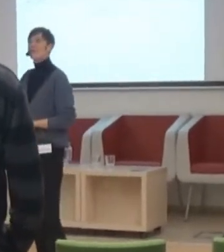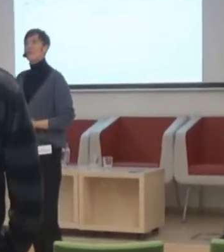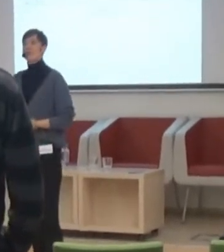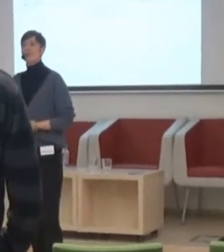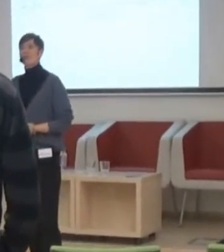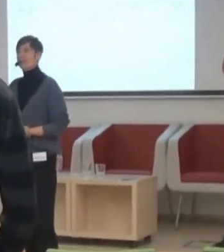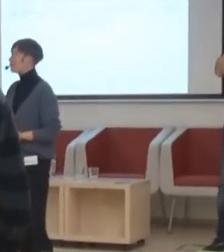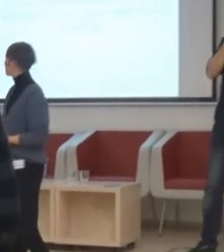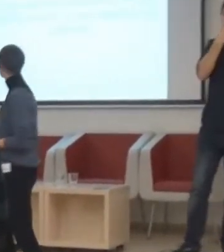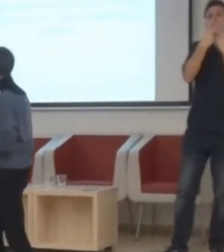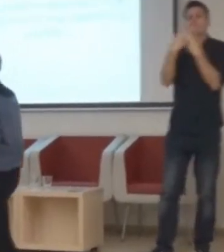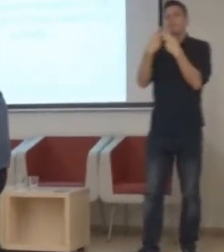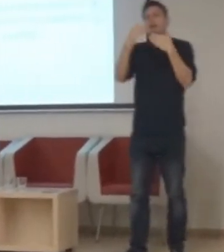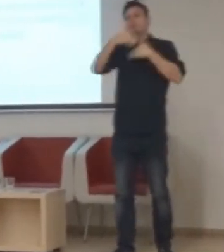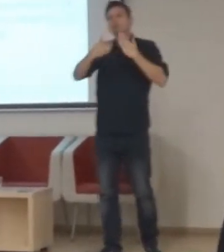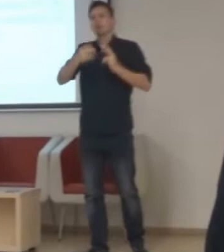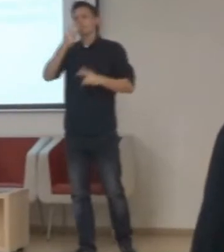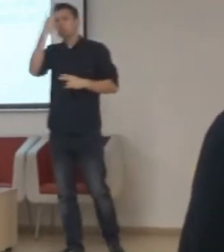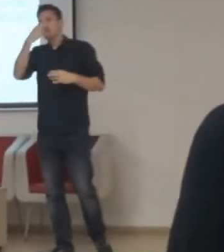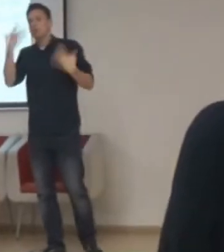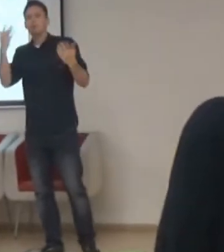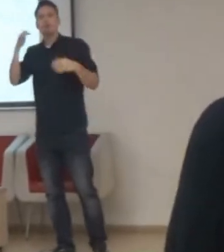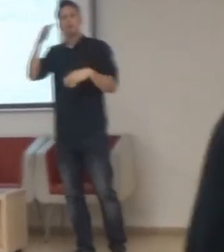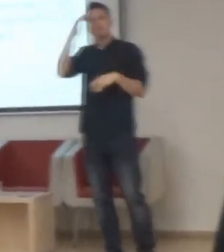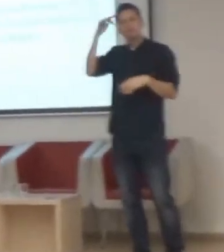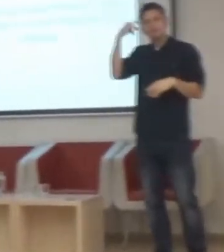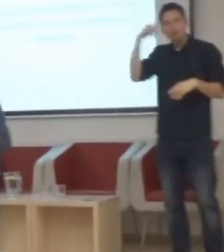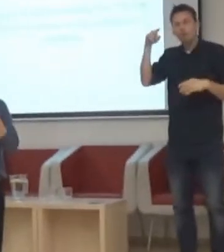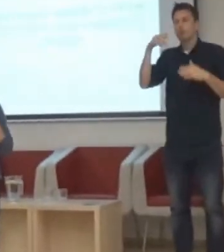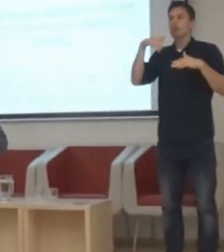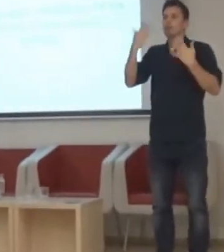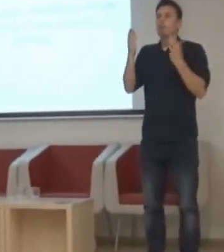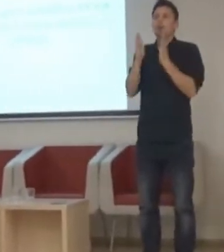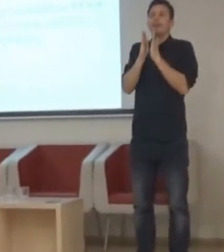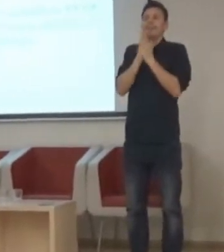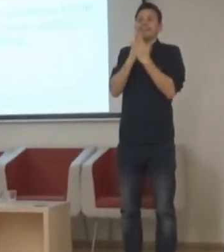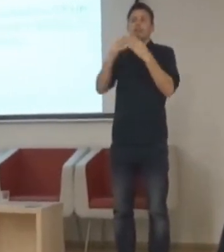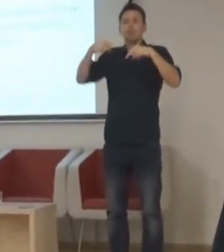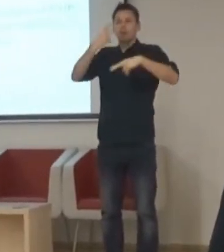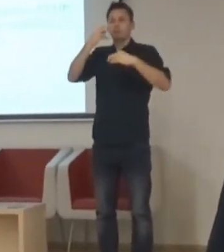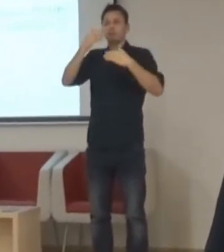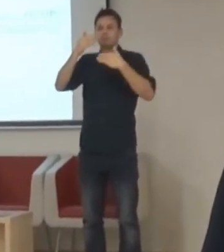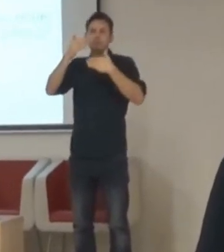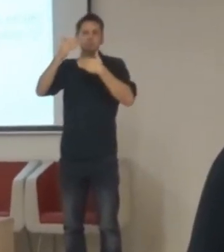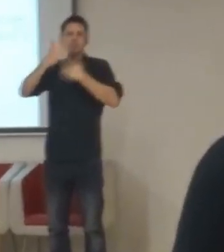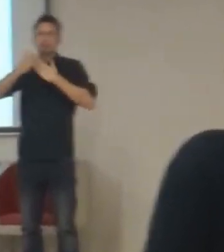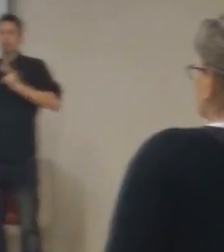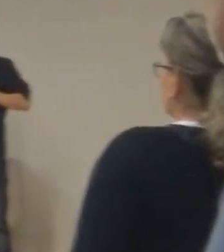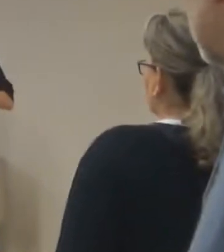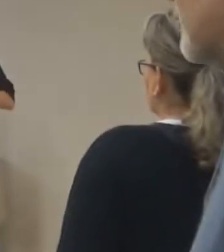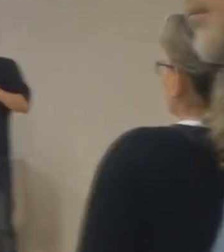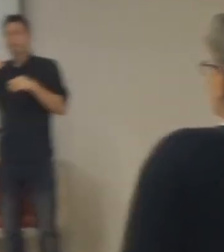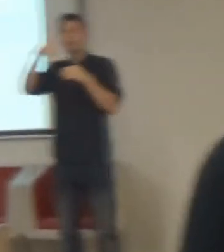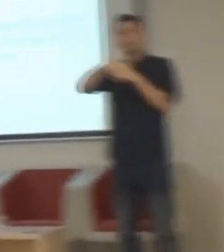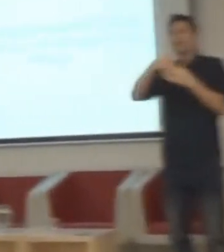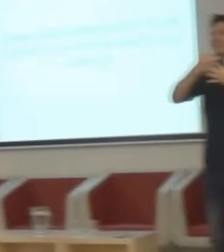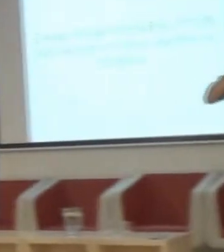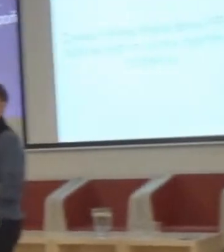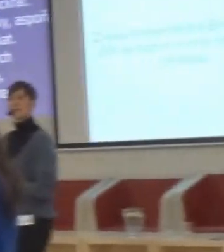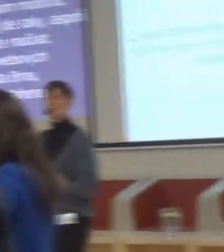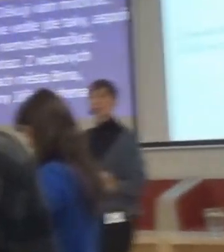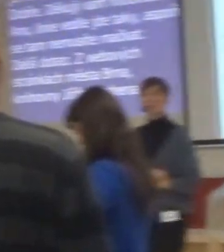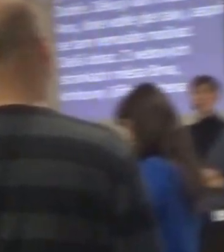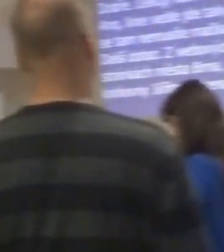Prna, nebo Filozofické fakulty, nebo knihovný Hřiho Mahena, podle toho, co používáte nejčastěji, se dozvím rychle všechno, co